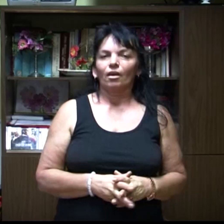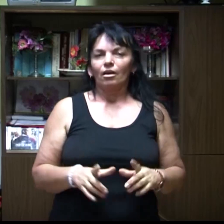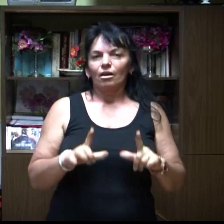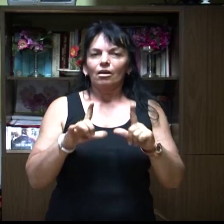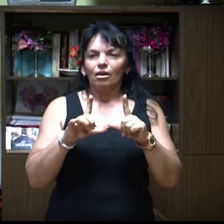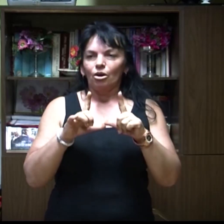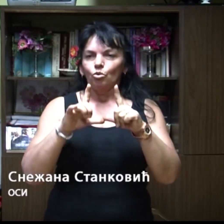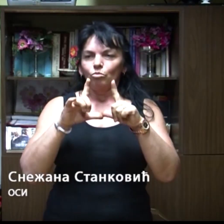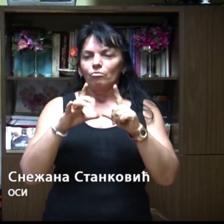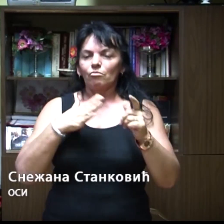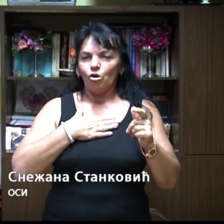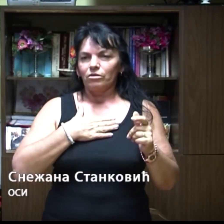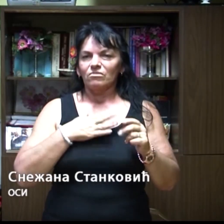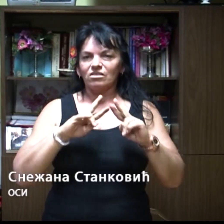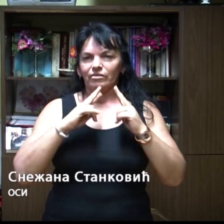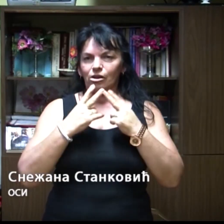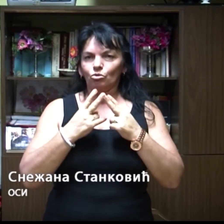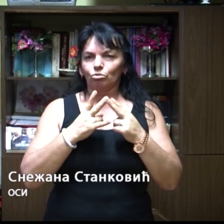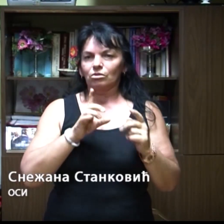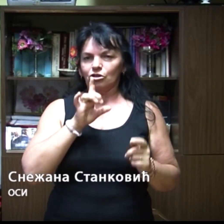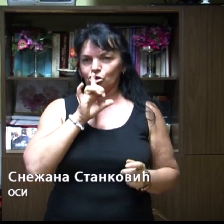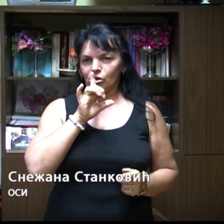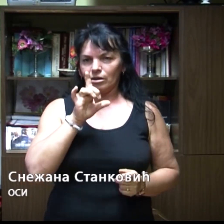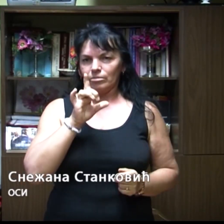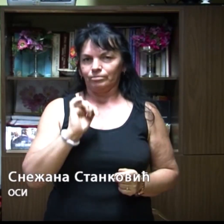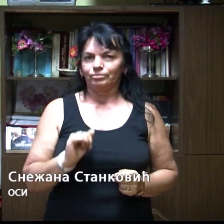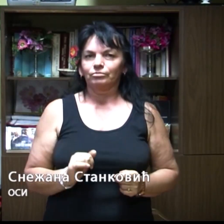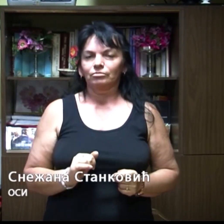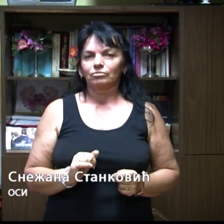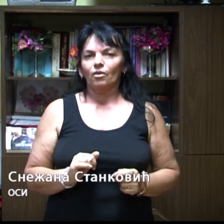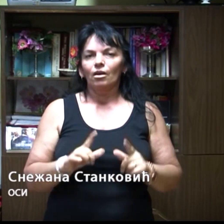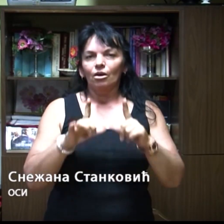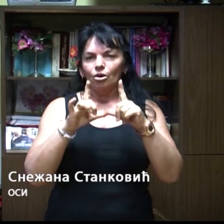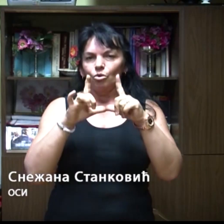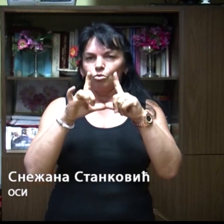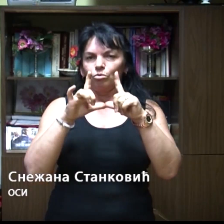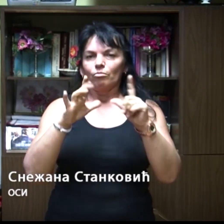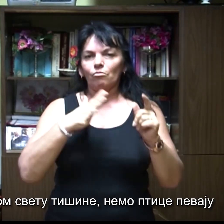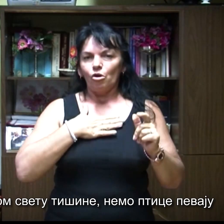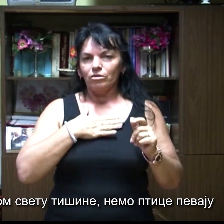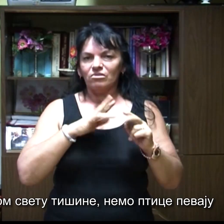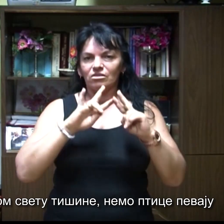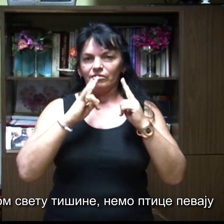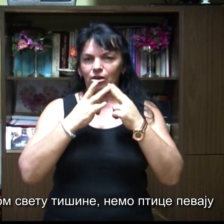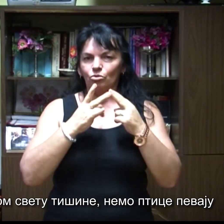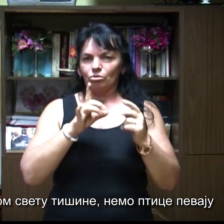U mojem svetu tišine, u mojem svetu